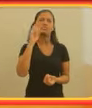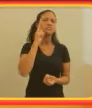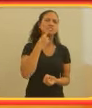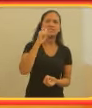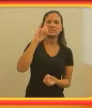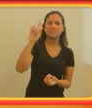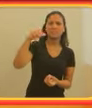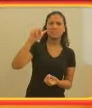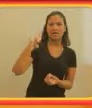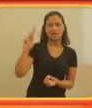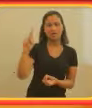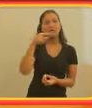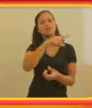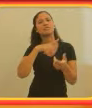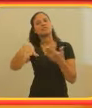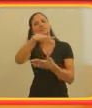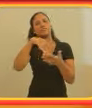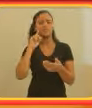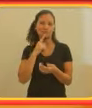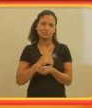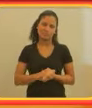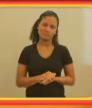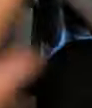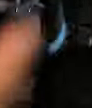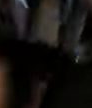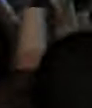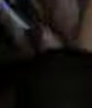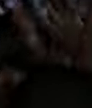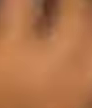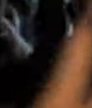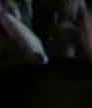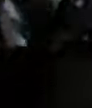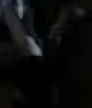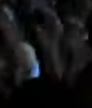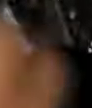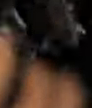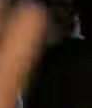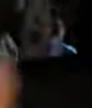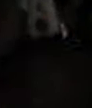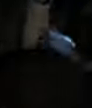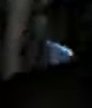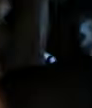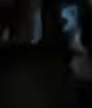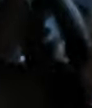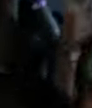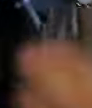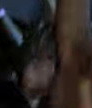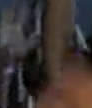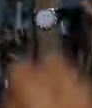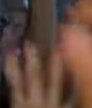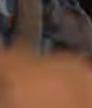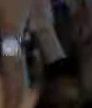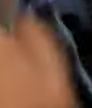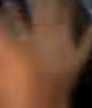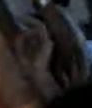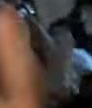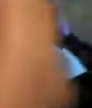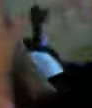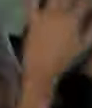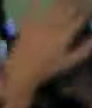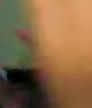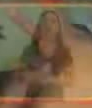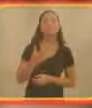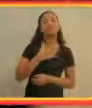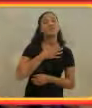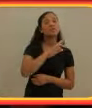surdo, Signmark, entre outros convidados. Em um espaço com luzes apagadas e refletores coloridos, pessoas balançam